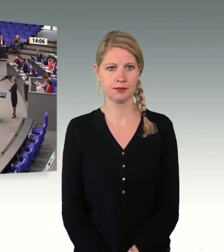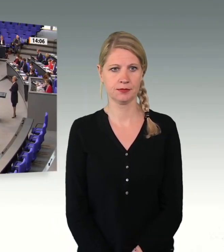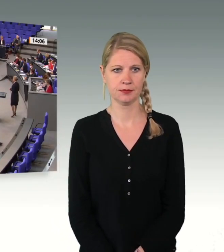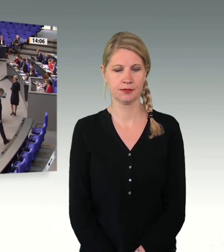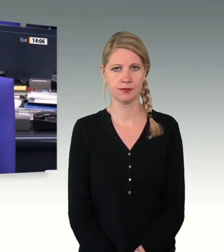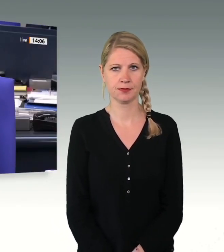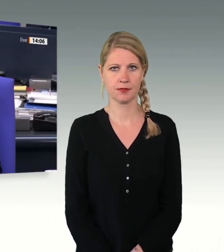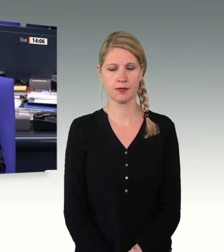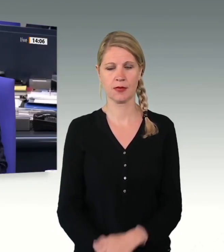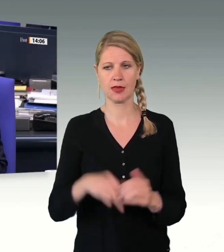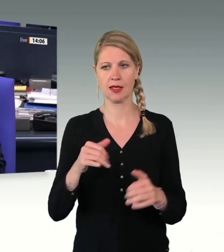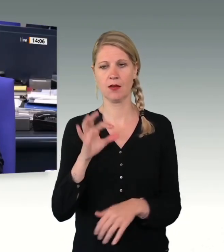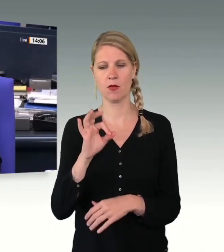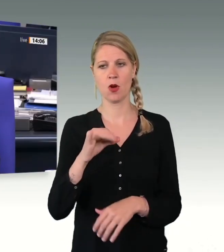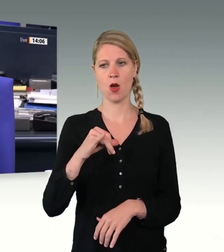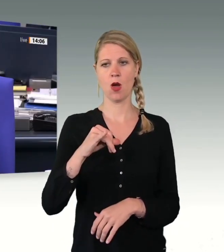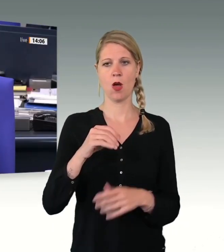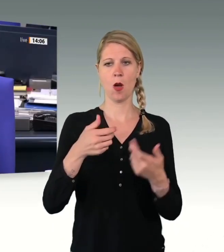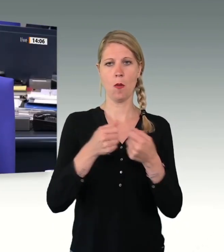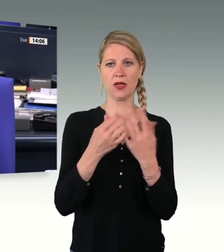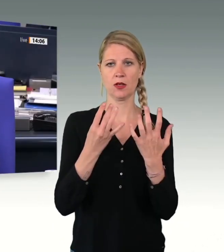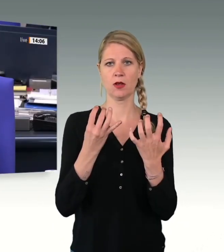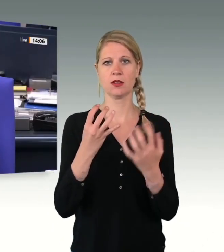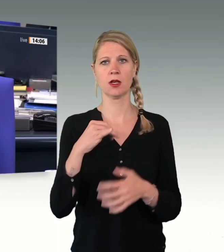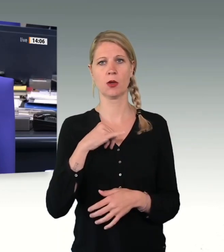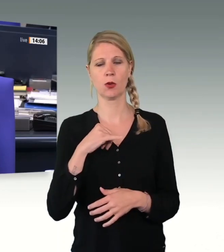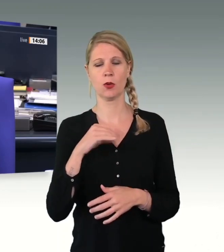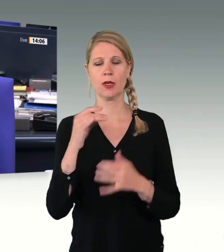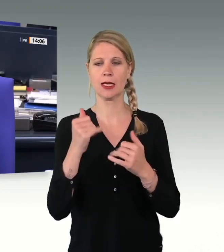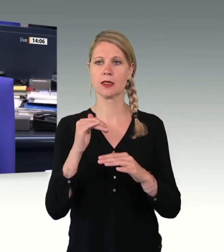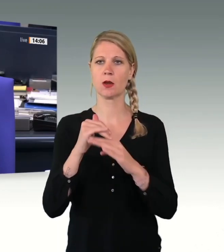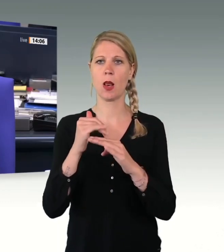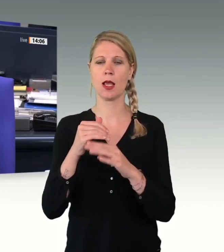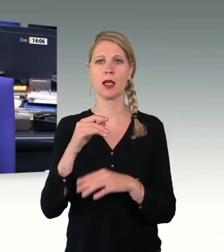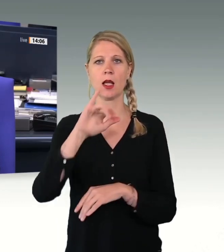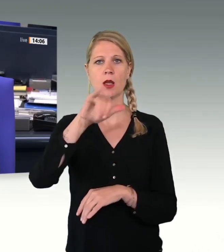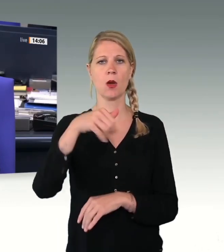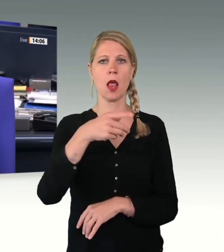Für die Fraktion Bündnis 90 Die Grünen spricht nun der Kollege Julian Palke.